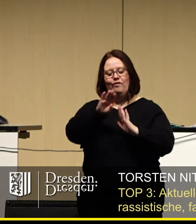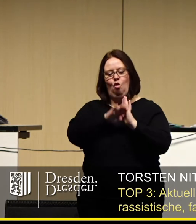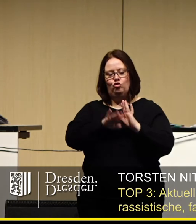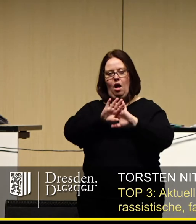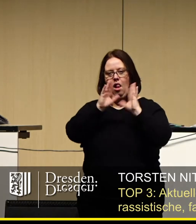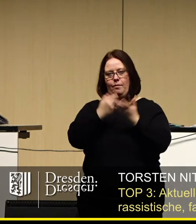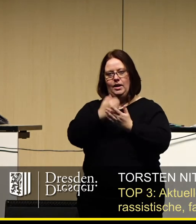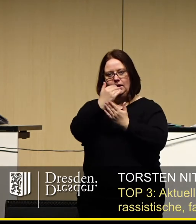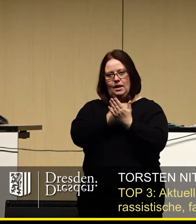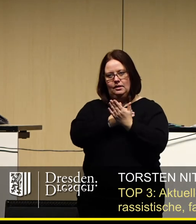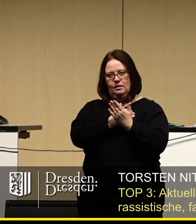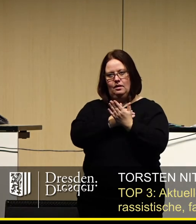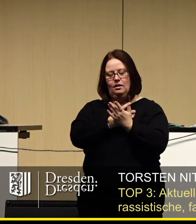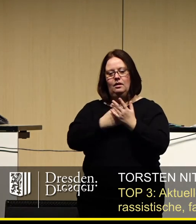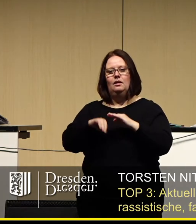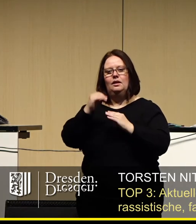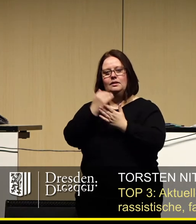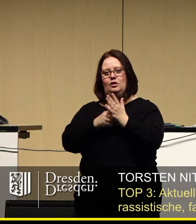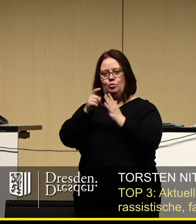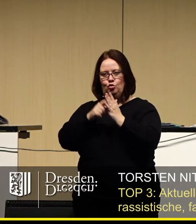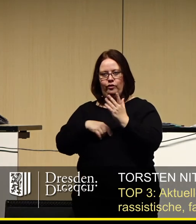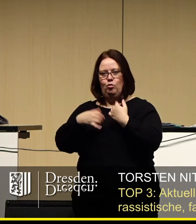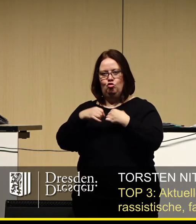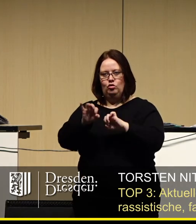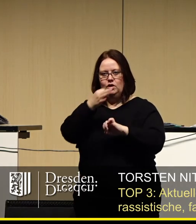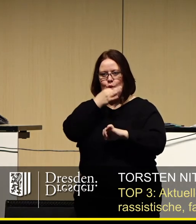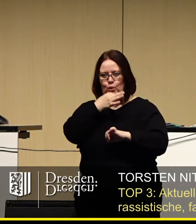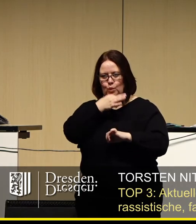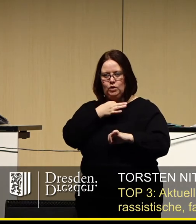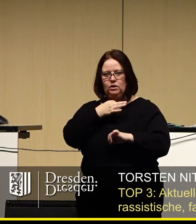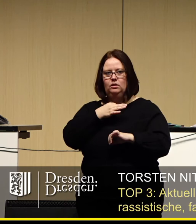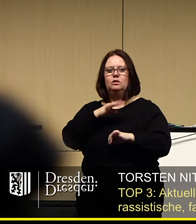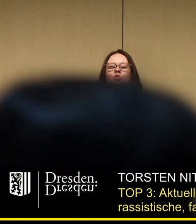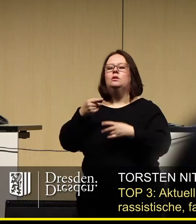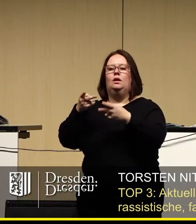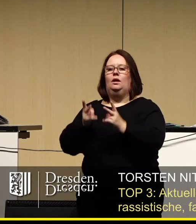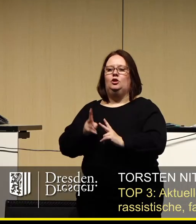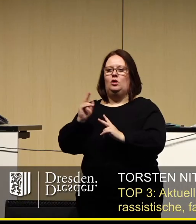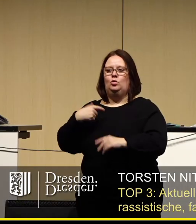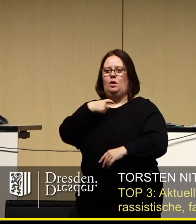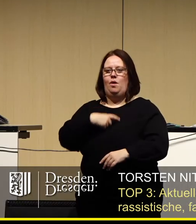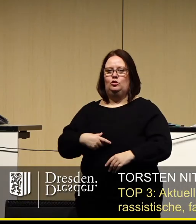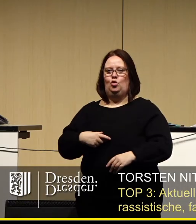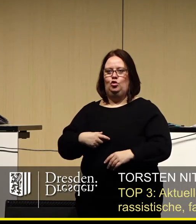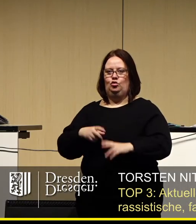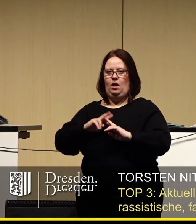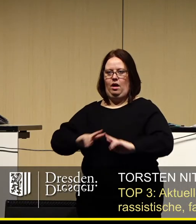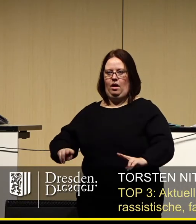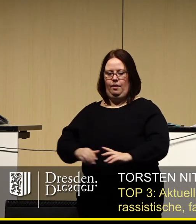allgemeinen Gesetze, den gesetzlichen Bestimmungen zum Schutz der Jugend und in dem Recht der persönlichen Ehre.